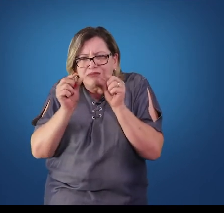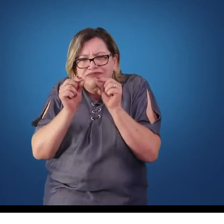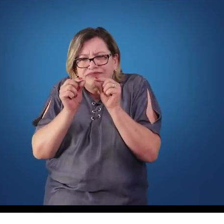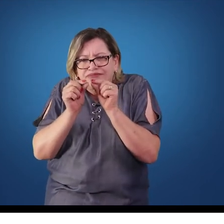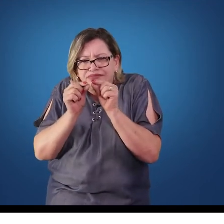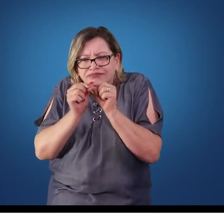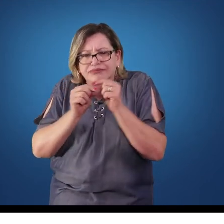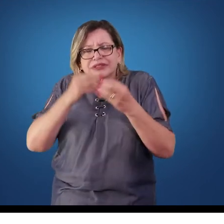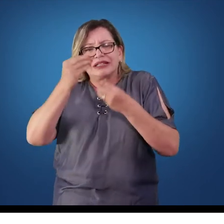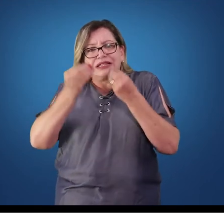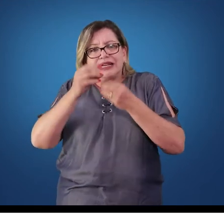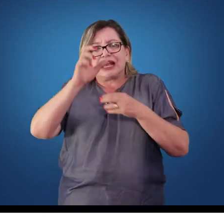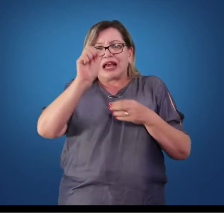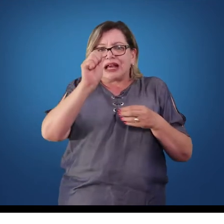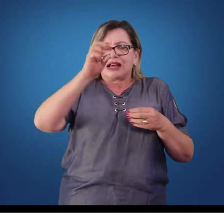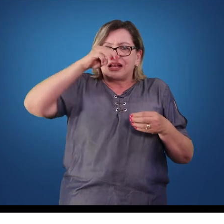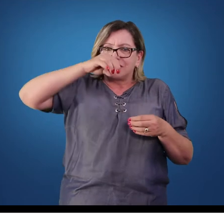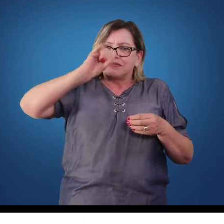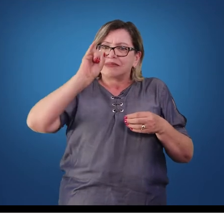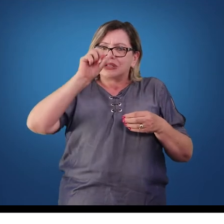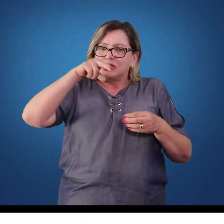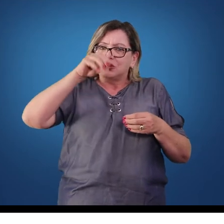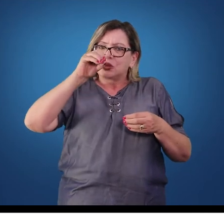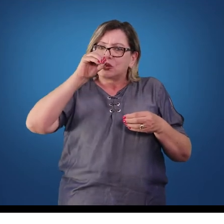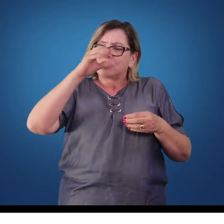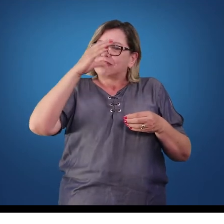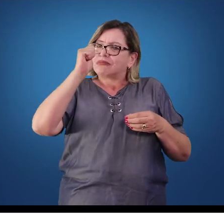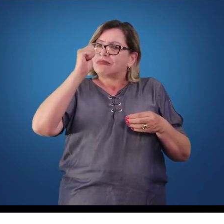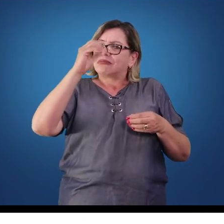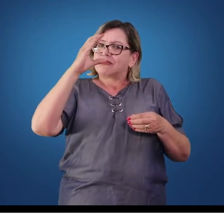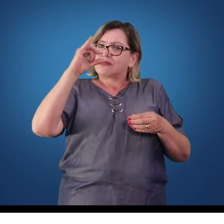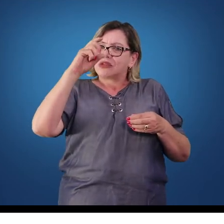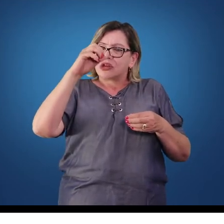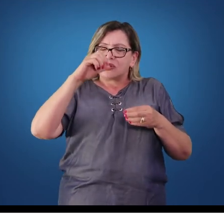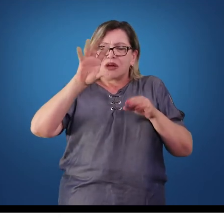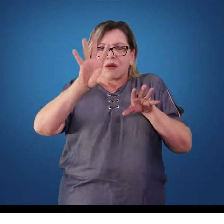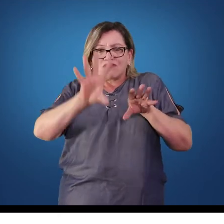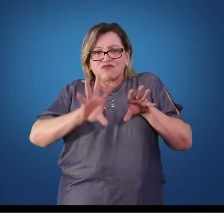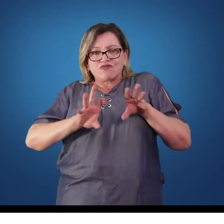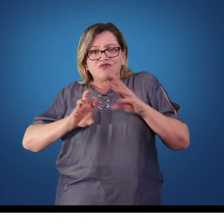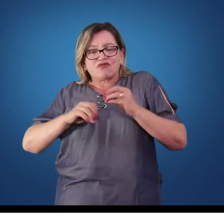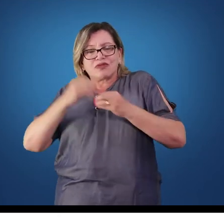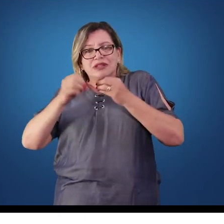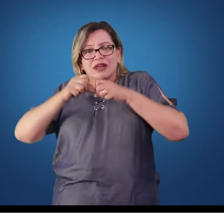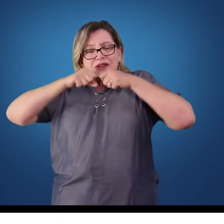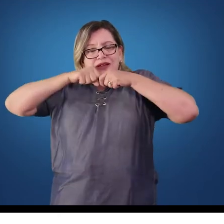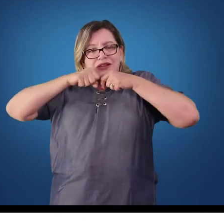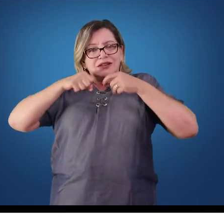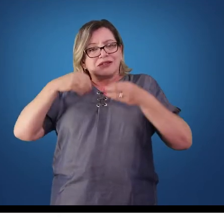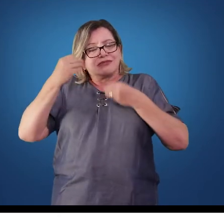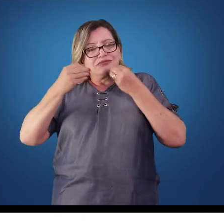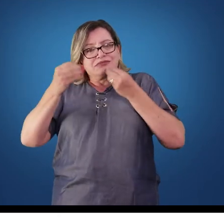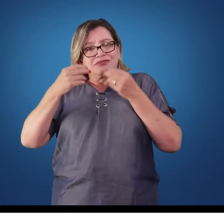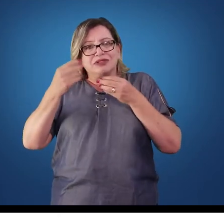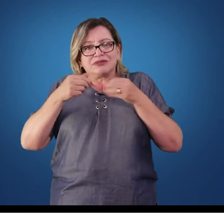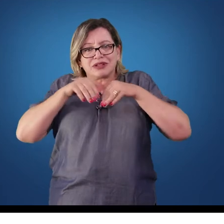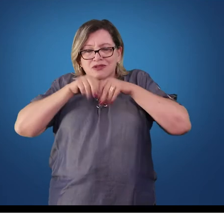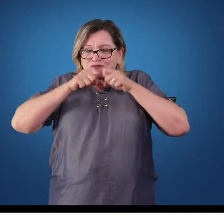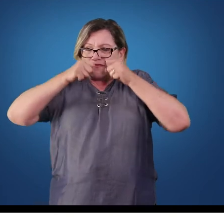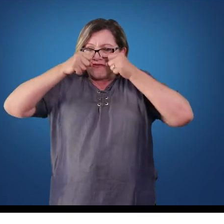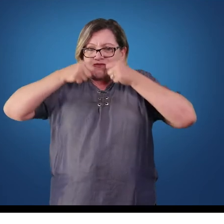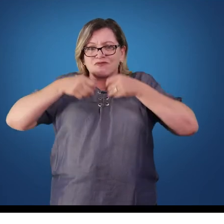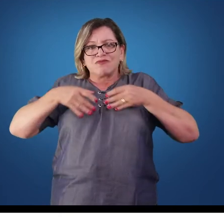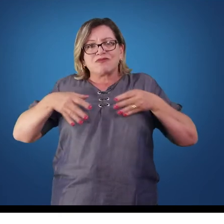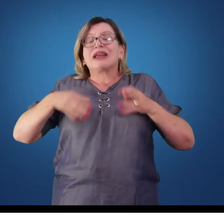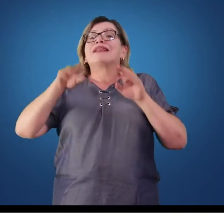Esses aminoácidos, então, serão absorvidos pelo sistema digestório e, de uma certa maneira, levado